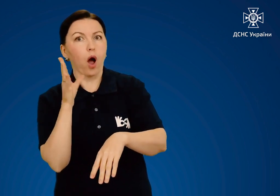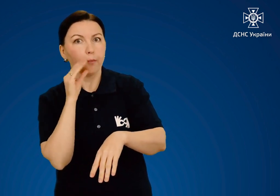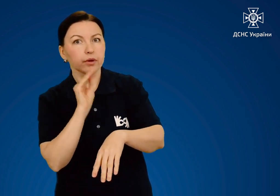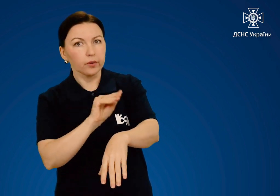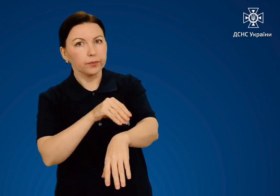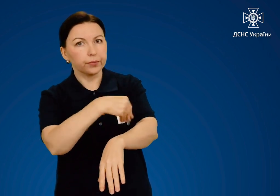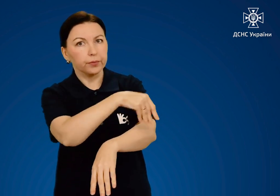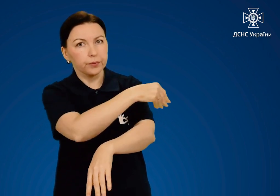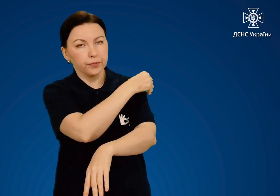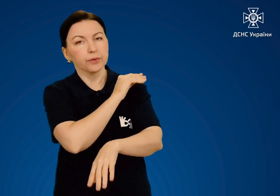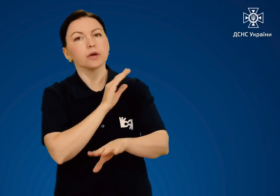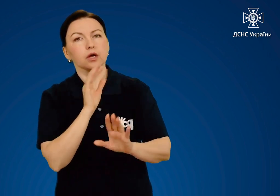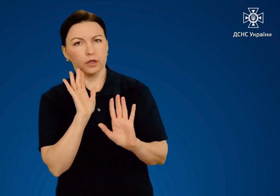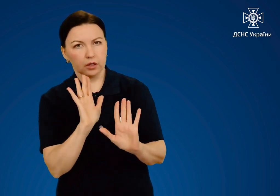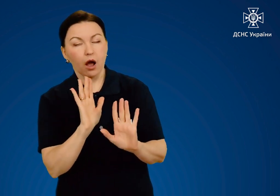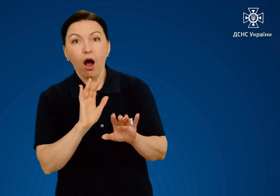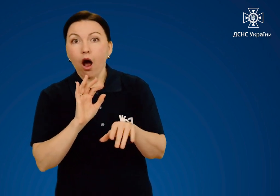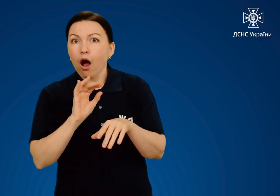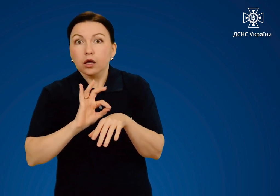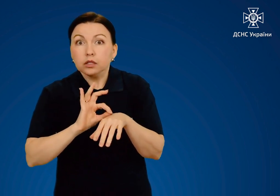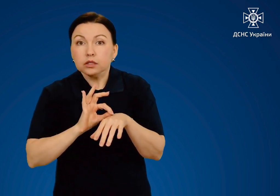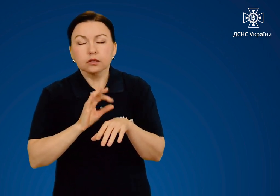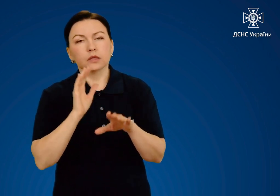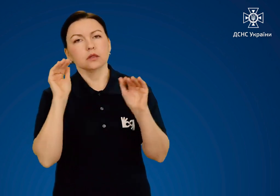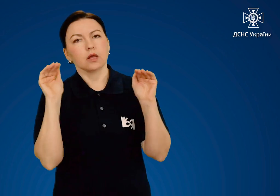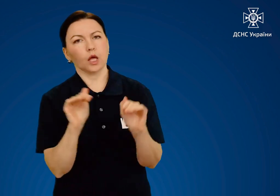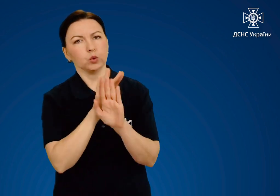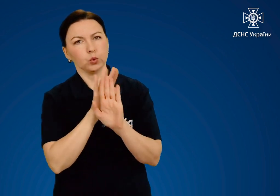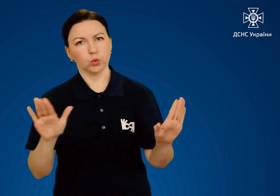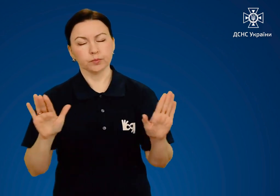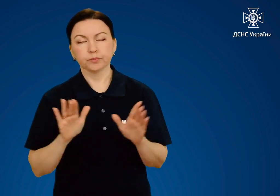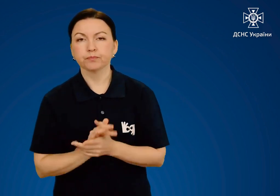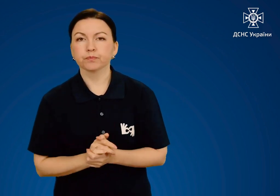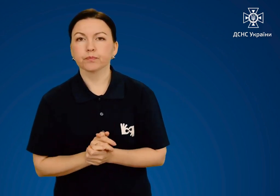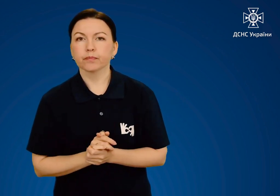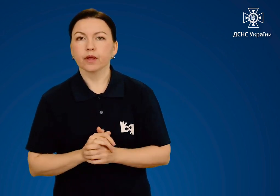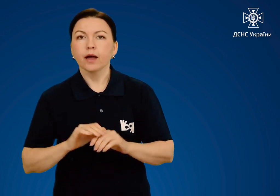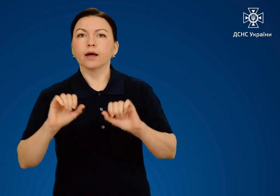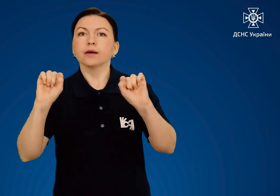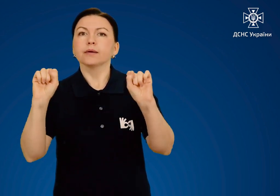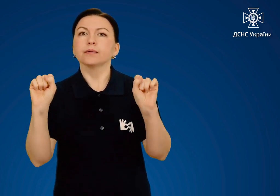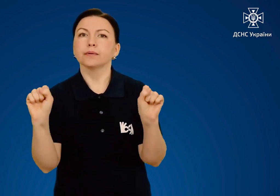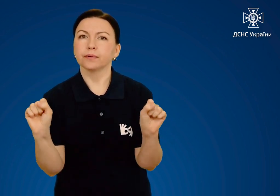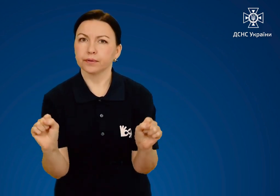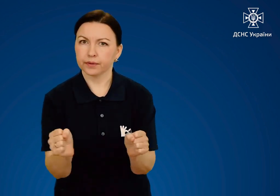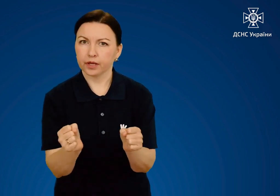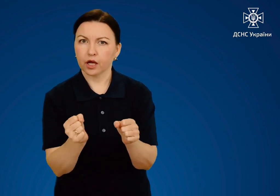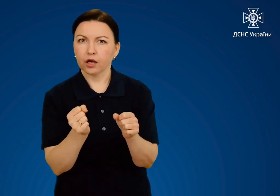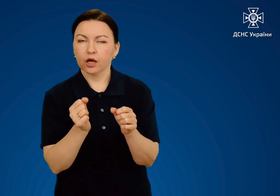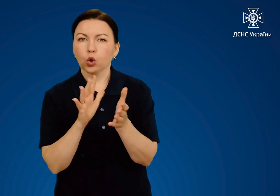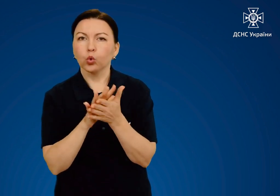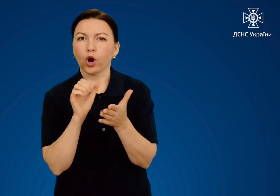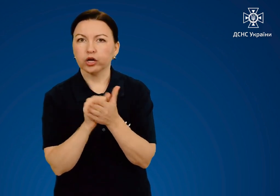елементи, які зможете, без зусилля. Охолодження уражених ділянок